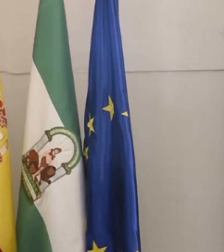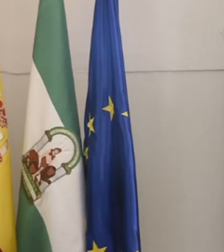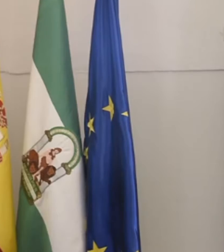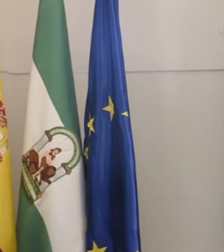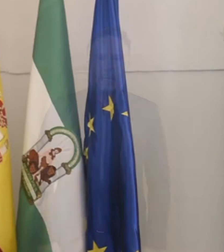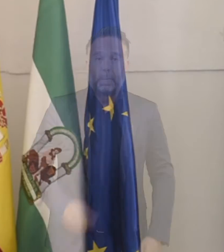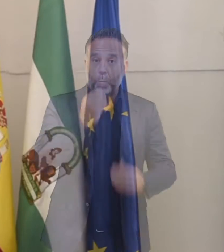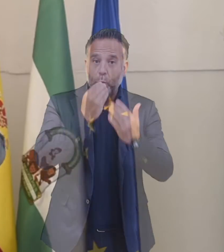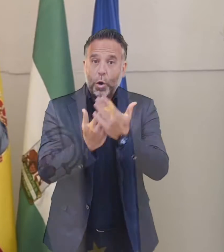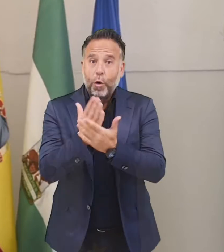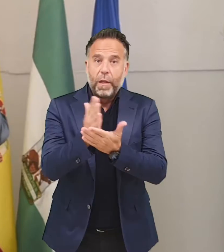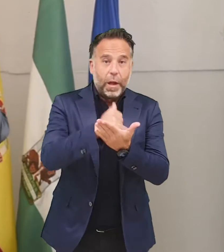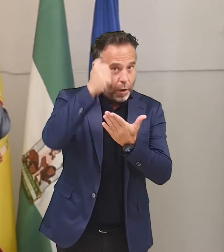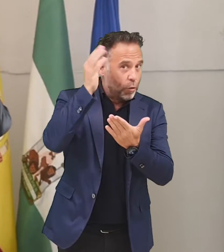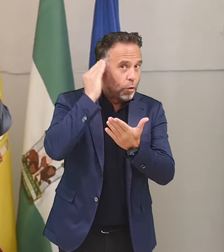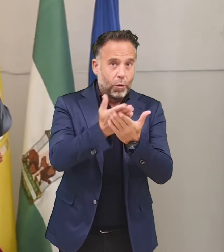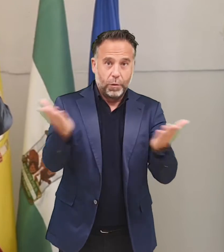Buenos días a todos y a todas.